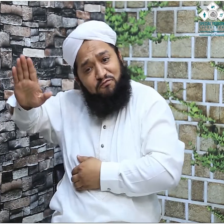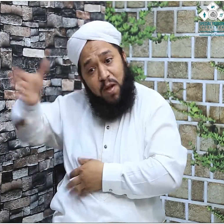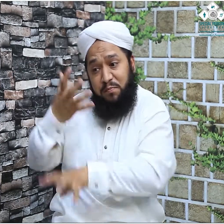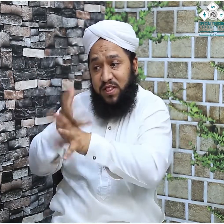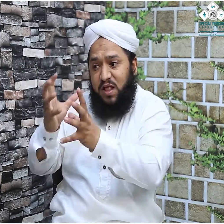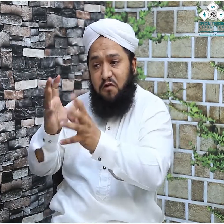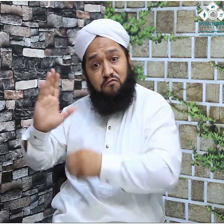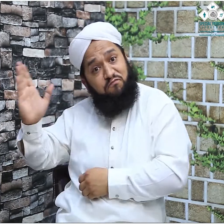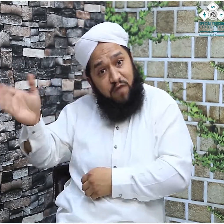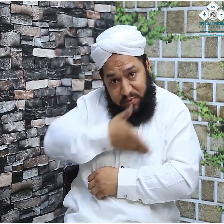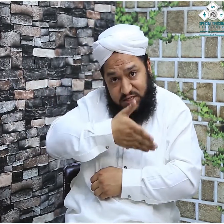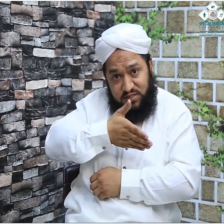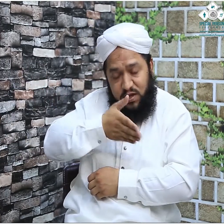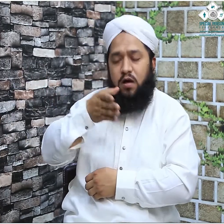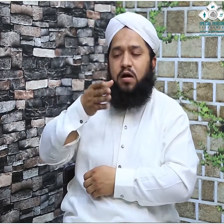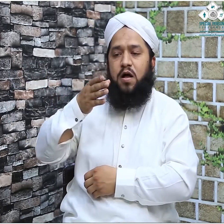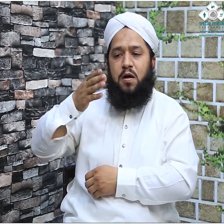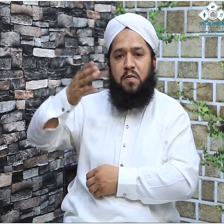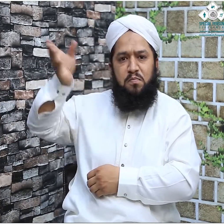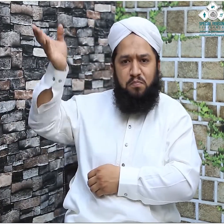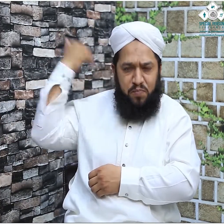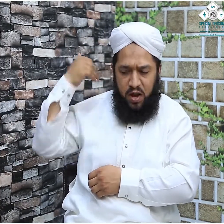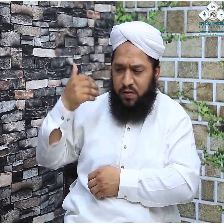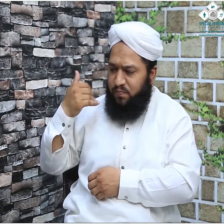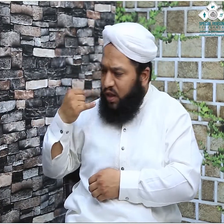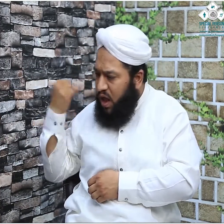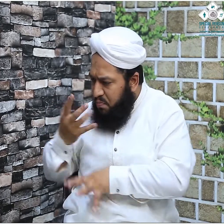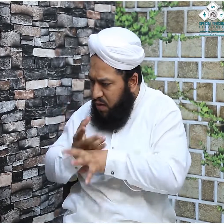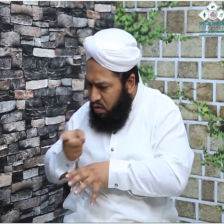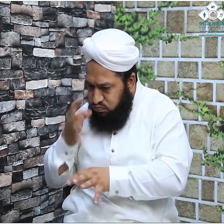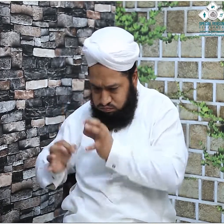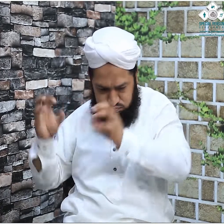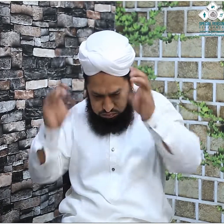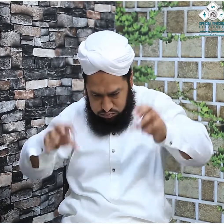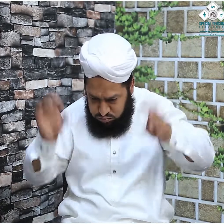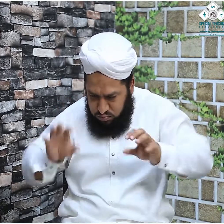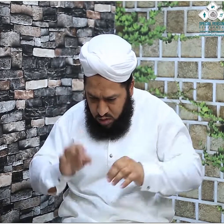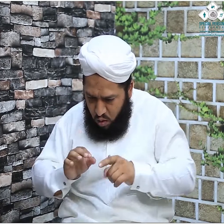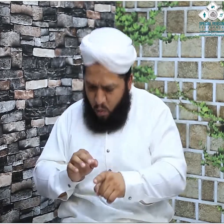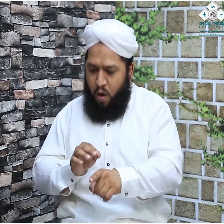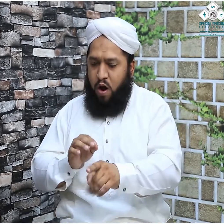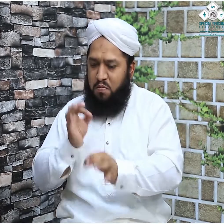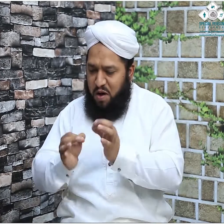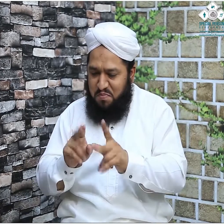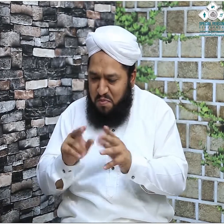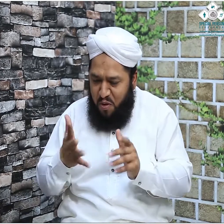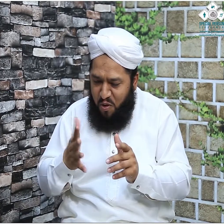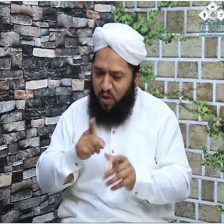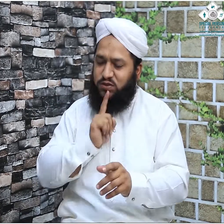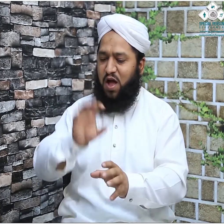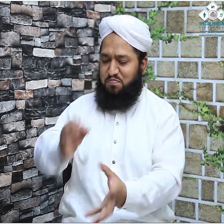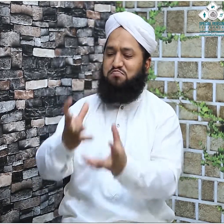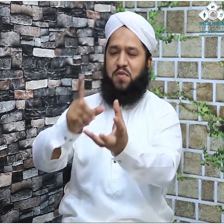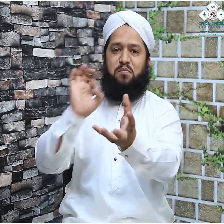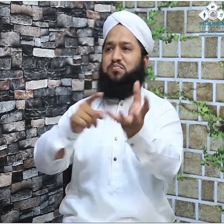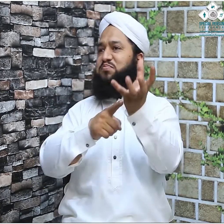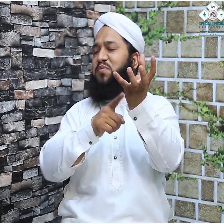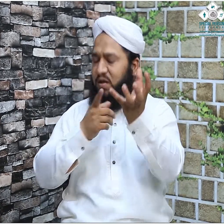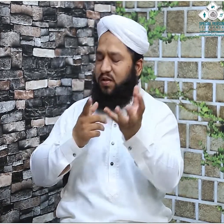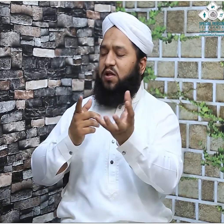کمزور اونٹ اسے لے کر مکہ پاک لیا ہے یعنی بڑے نارمل سے کیمل کے ذریعے وہ یہاں آ گیا اور ابو طاہر کی موت کے بارے میں علامہ